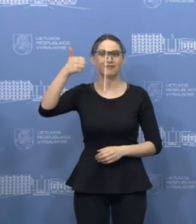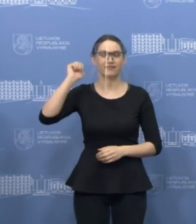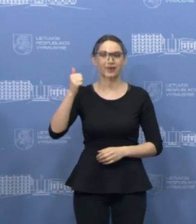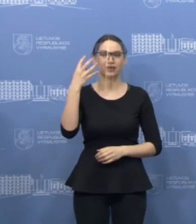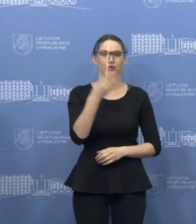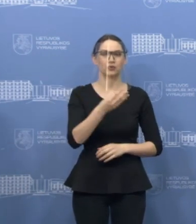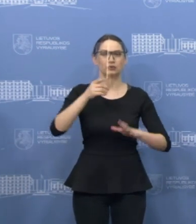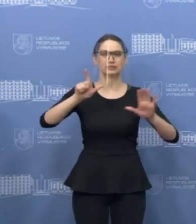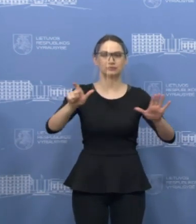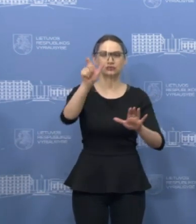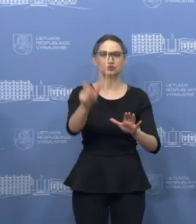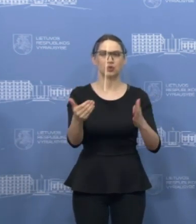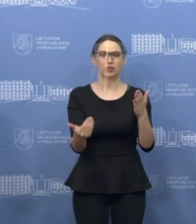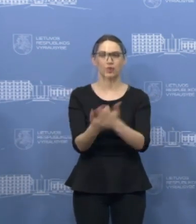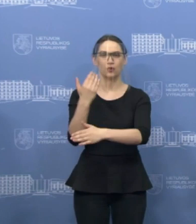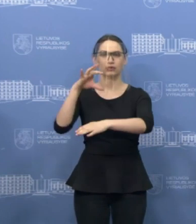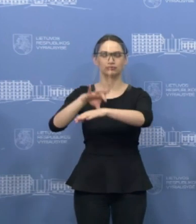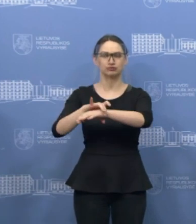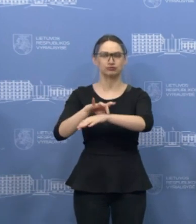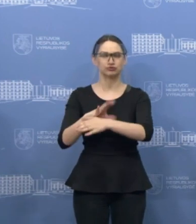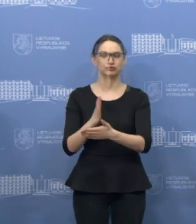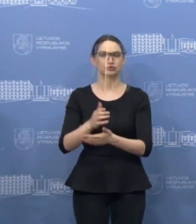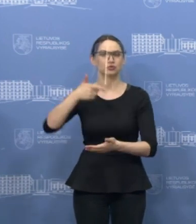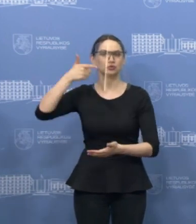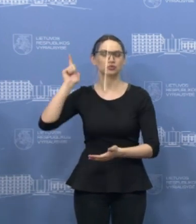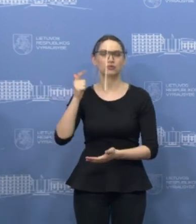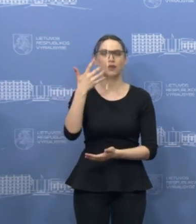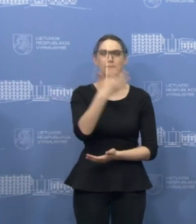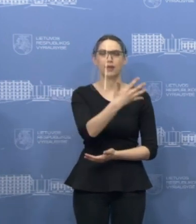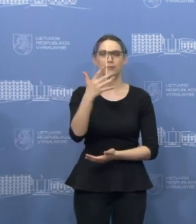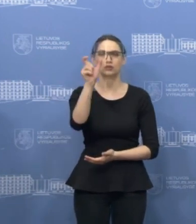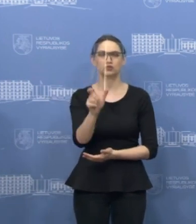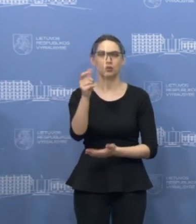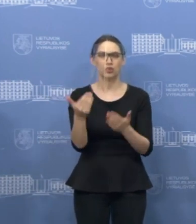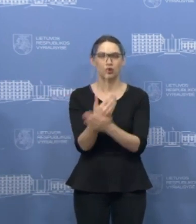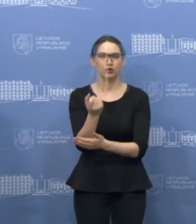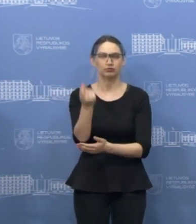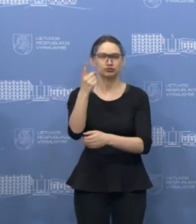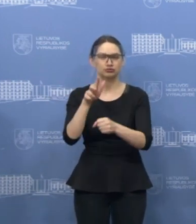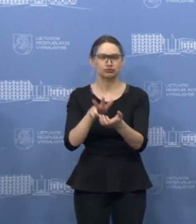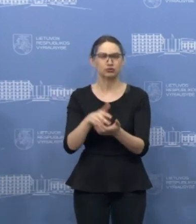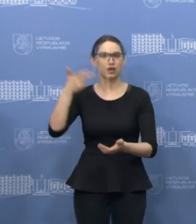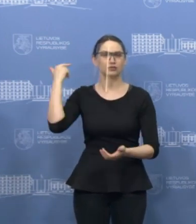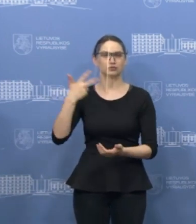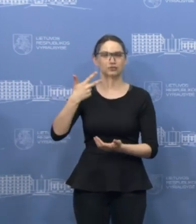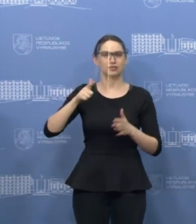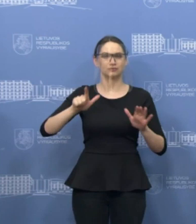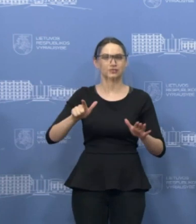47, nauji užsikrėtusių atvejai už vakar 55, tada anksčiau 37,